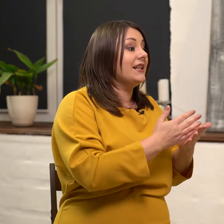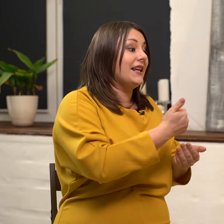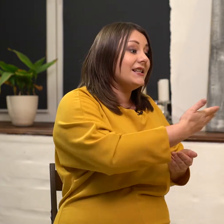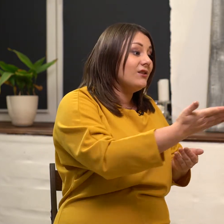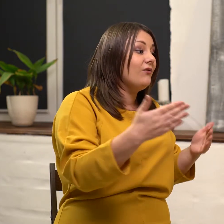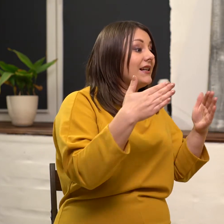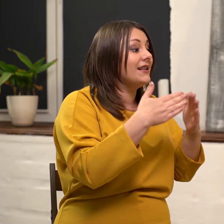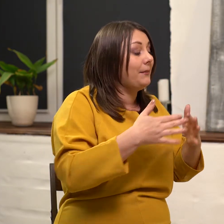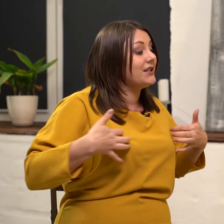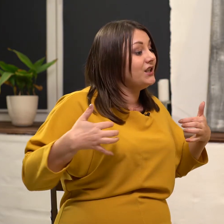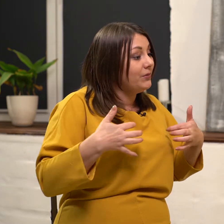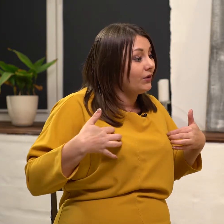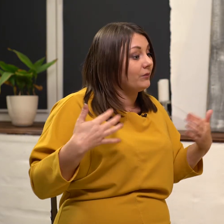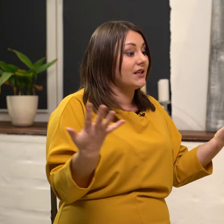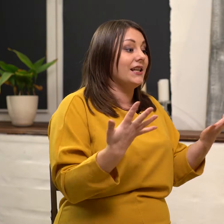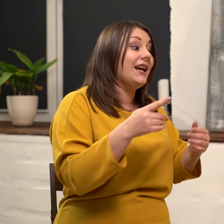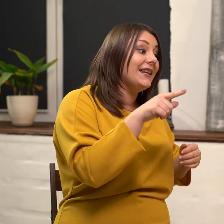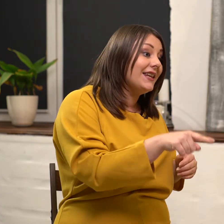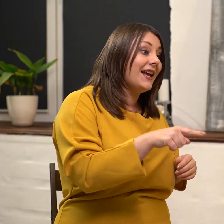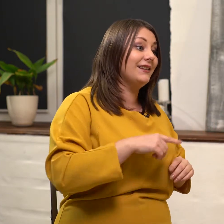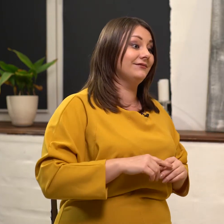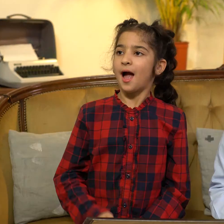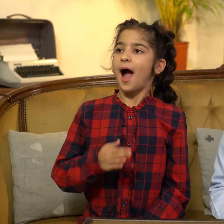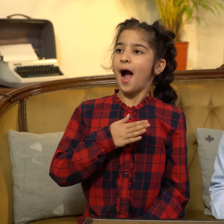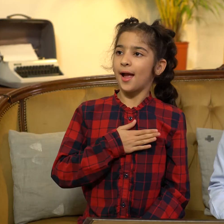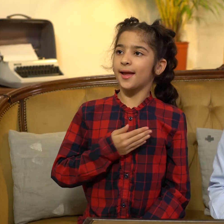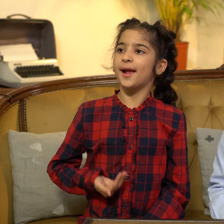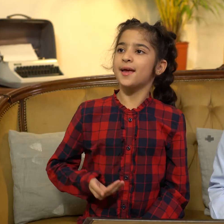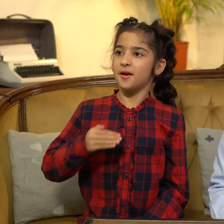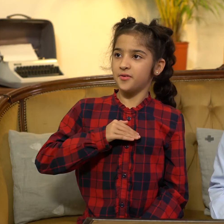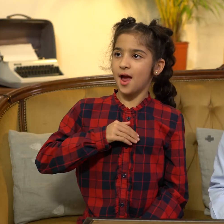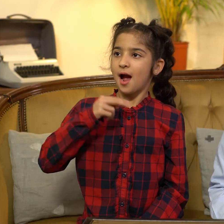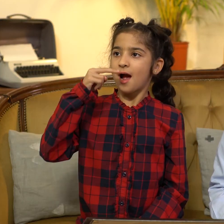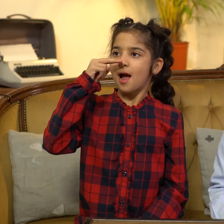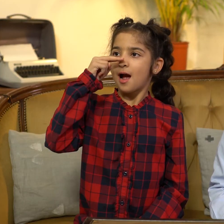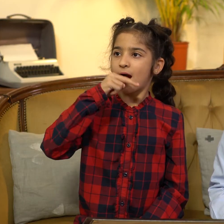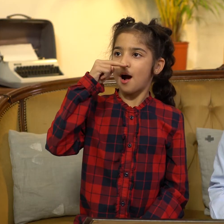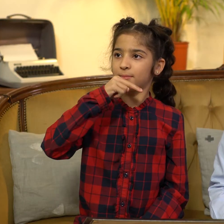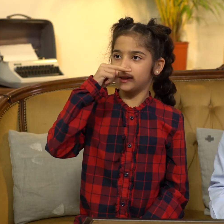есть ли у вас домашние питомцы и какие они? I have a hamster.